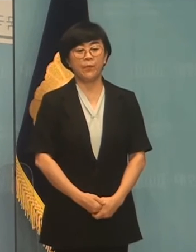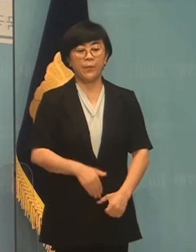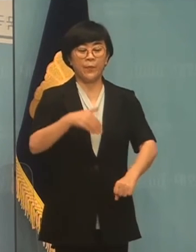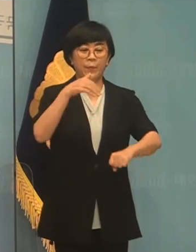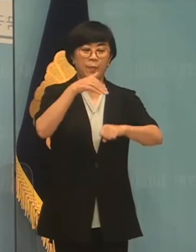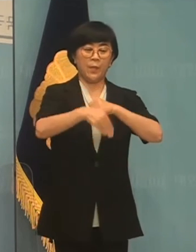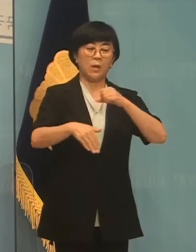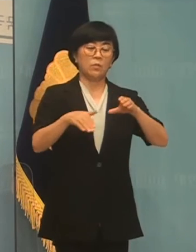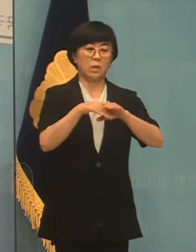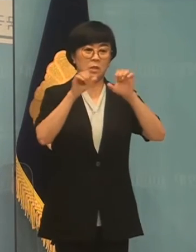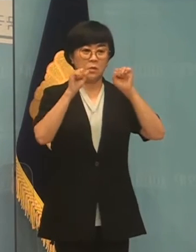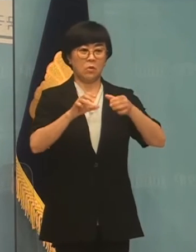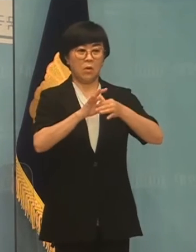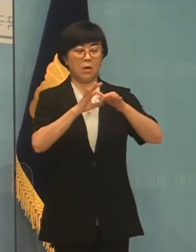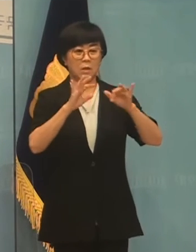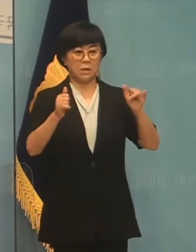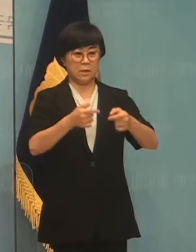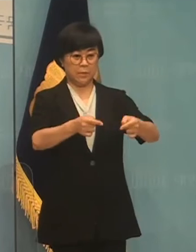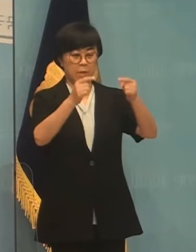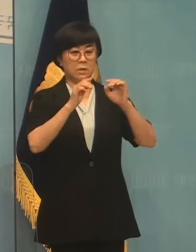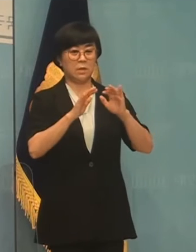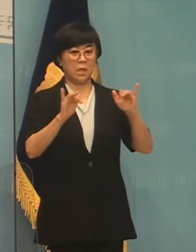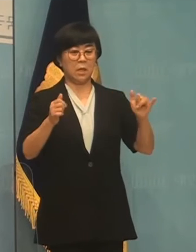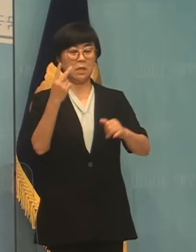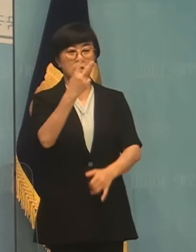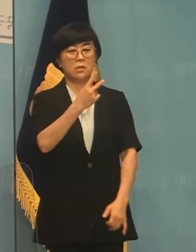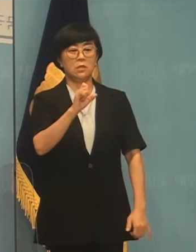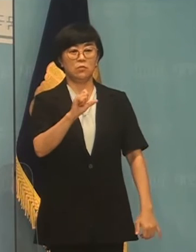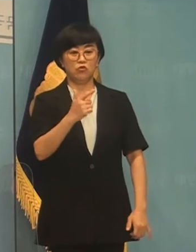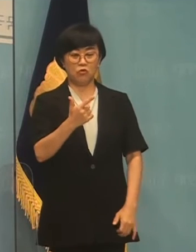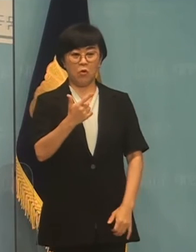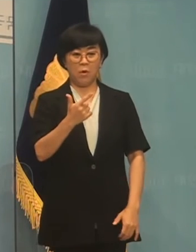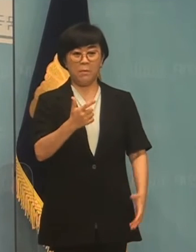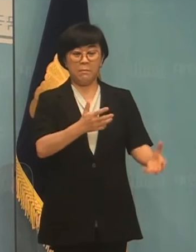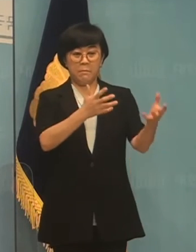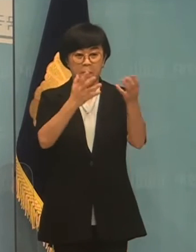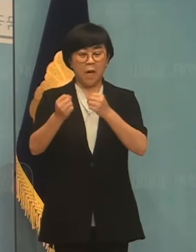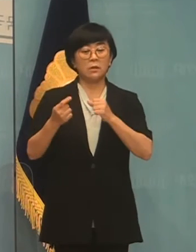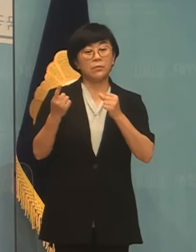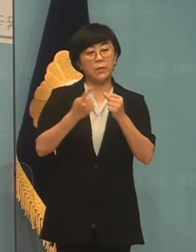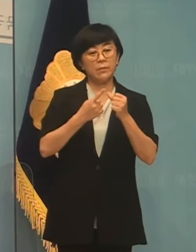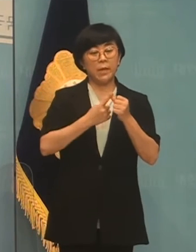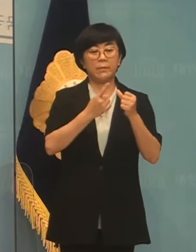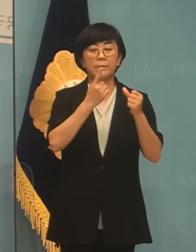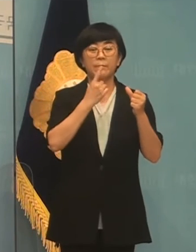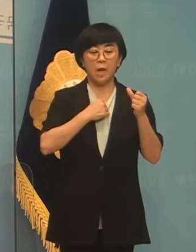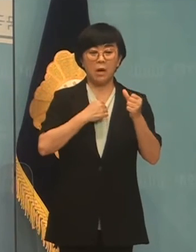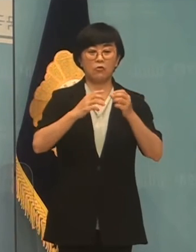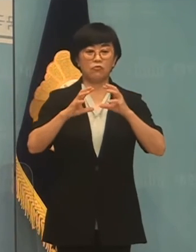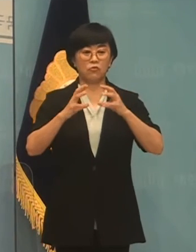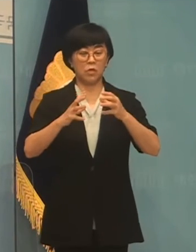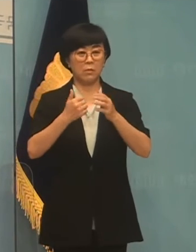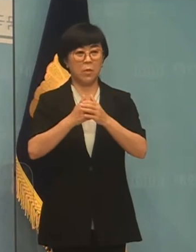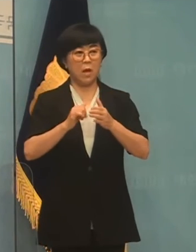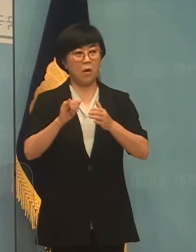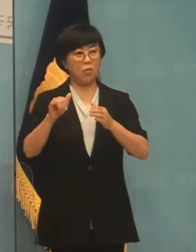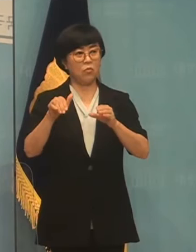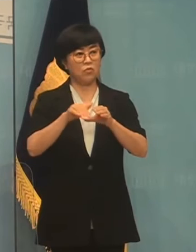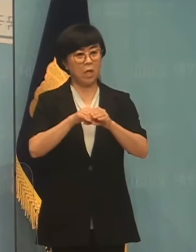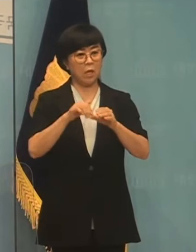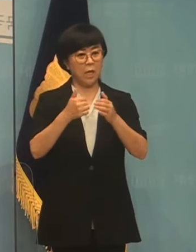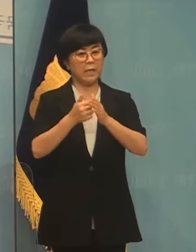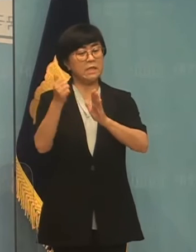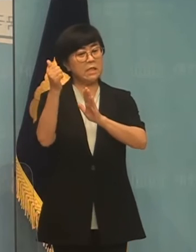이렇게 문체부 관계자로 선정되는 참석자가 2016년 많은 비판을 받았던 공개평급문학관 지방공무원